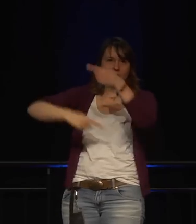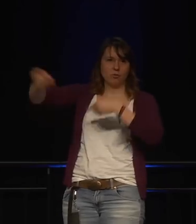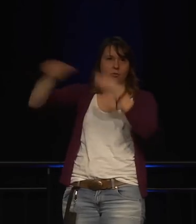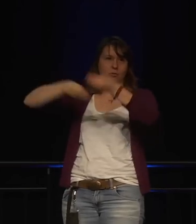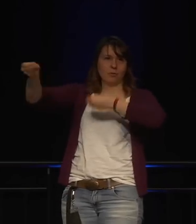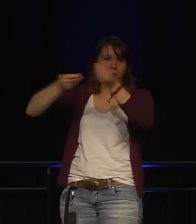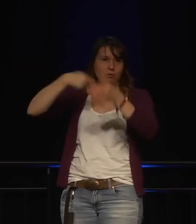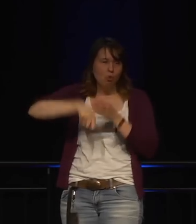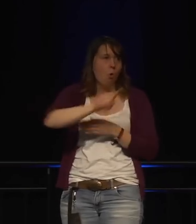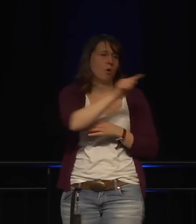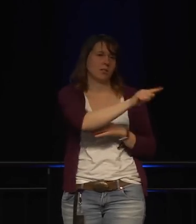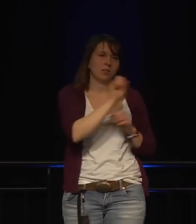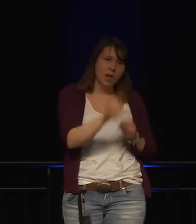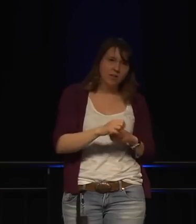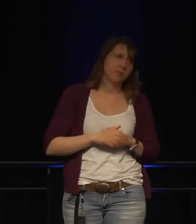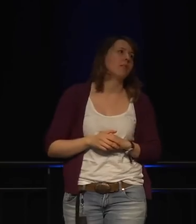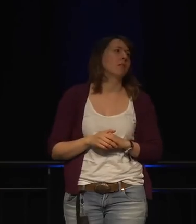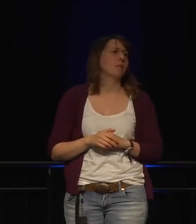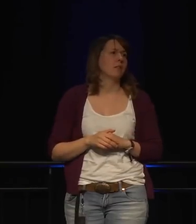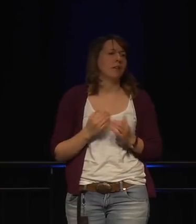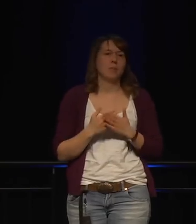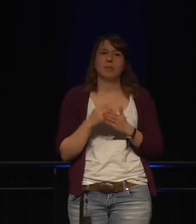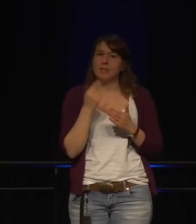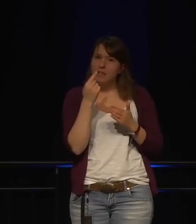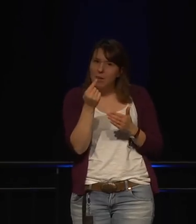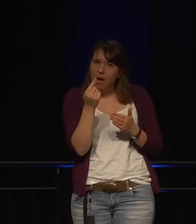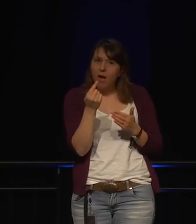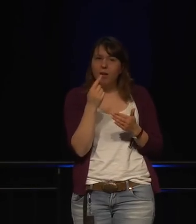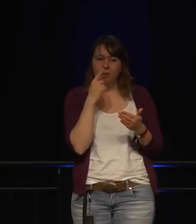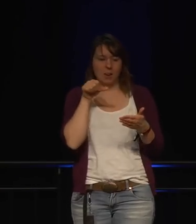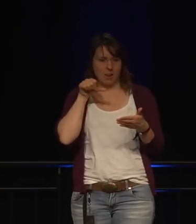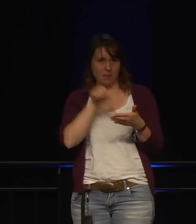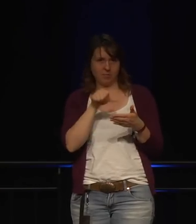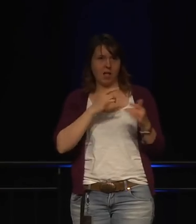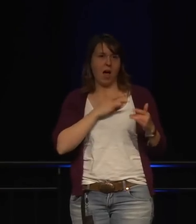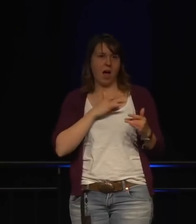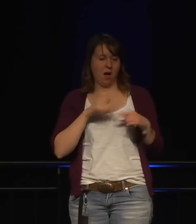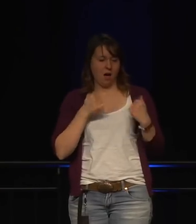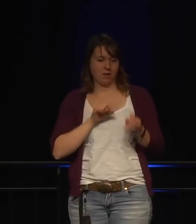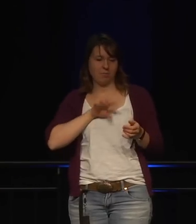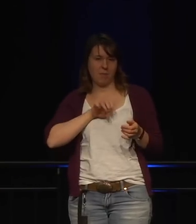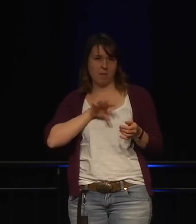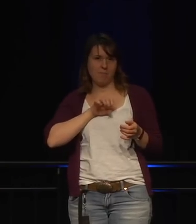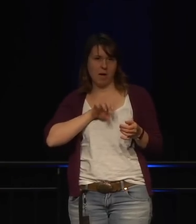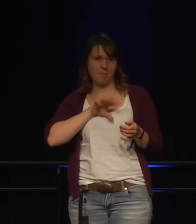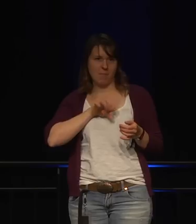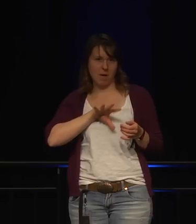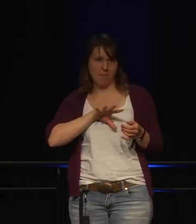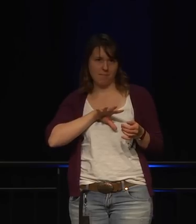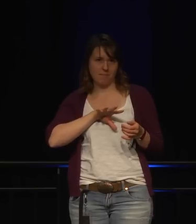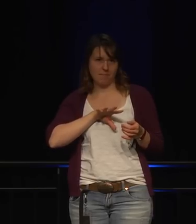Nachrichten abspielen möchte, dann blinkt das Herz. Das heißt,